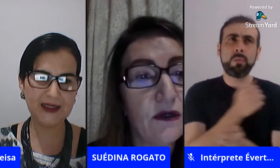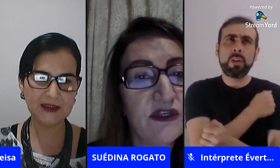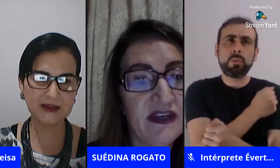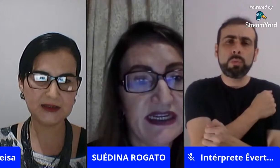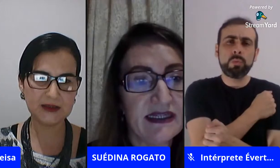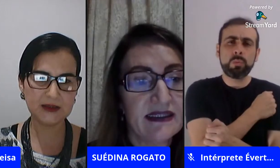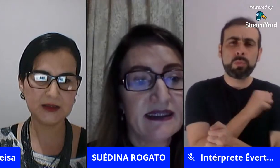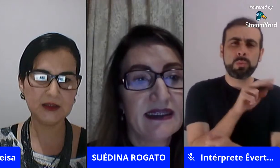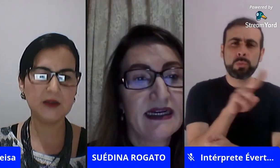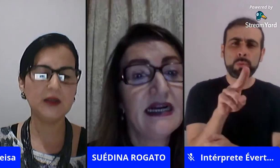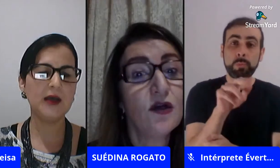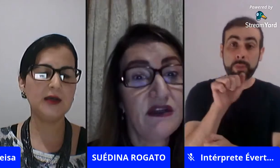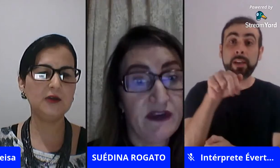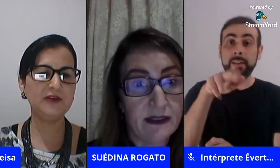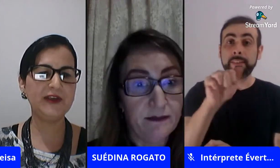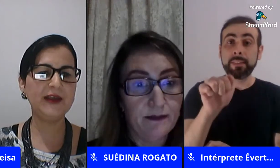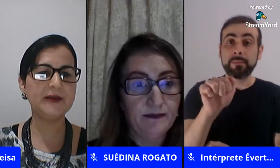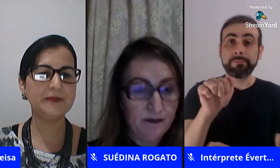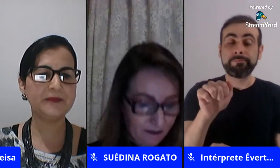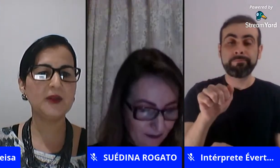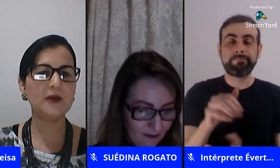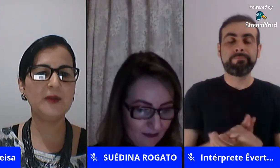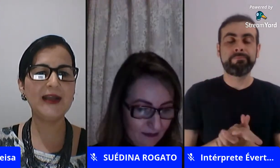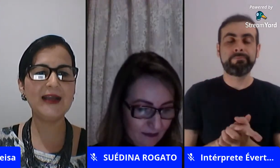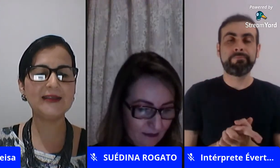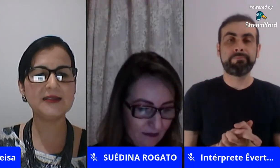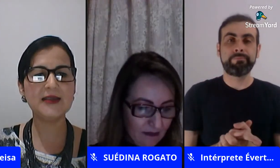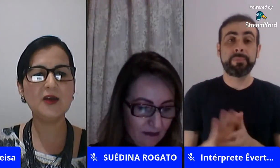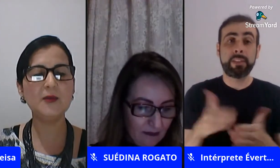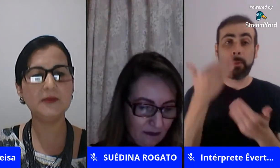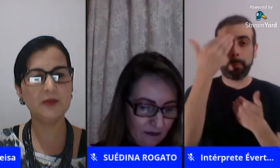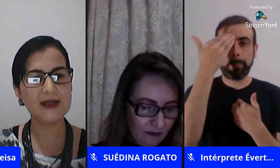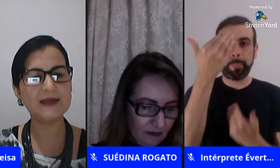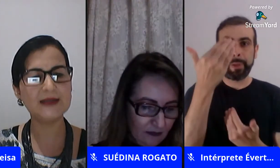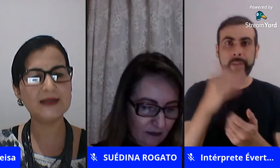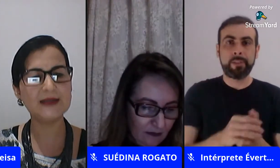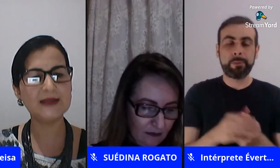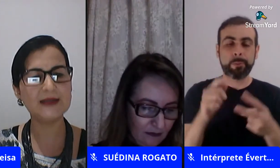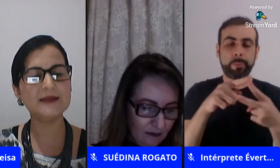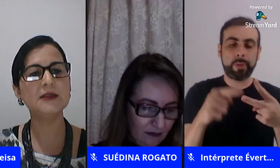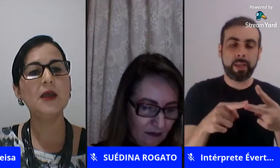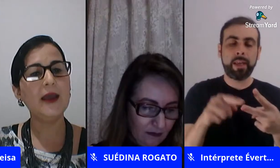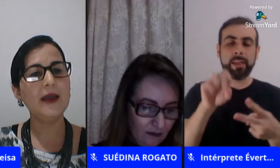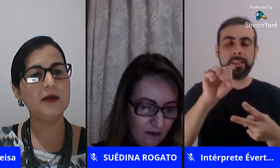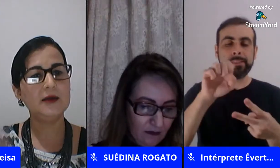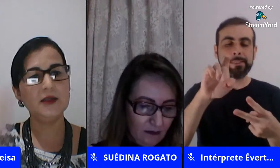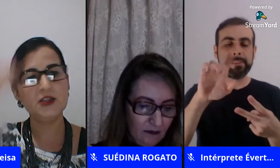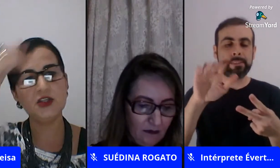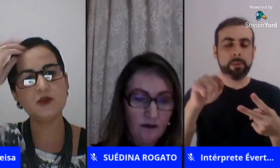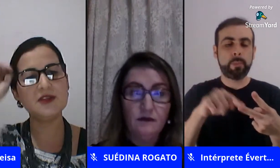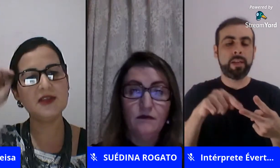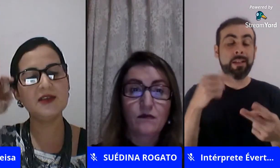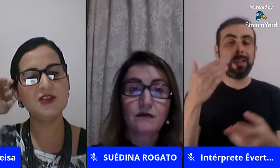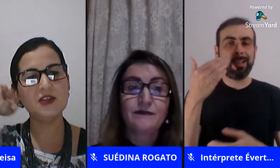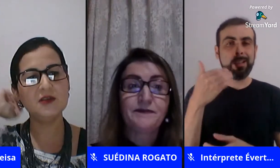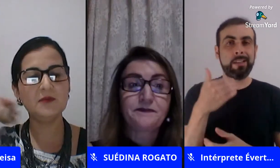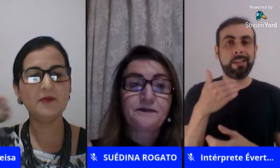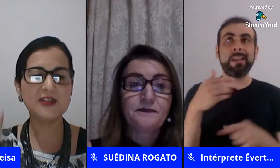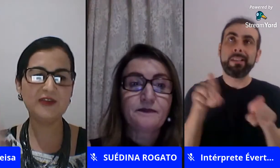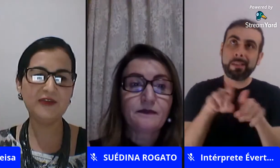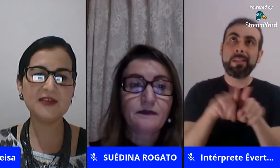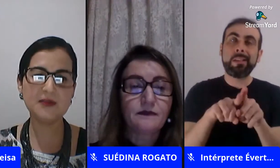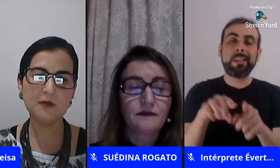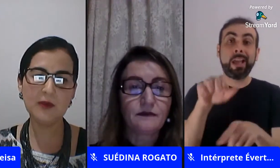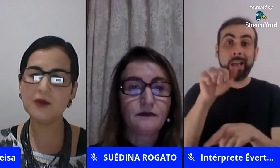qual que é nome dela Ana Oliveira Ana Oliveira obrigada Selma obrigada é Ana a gente pode acontecer de